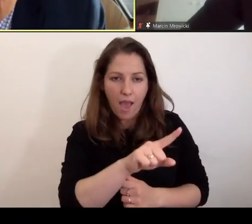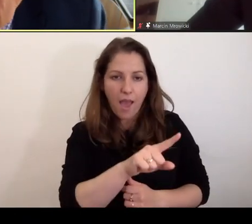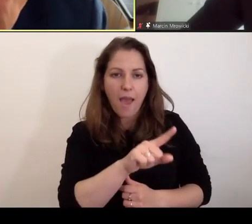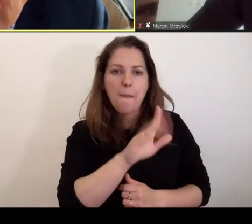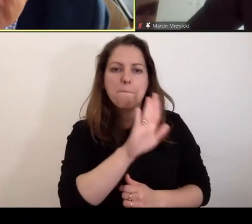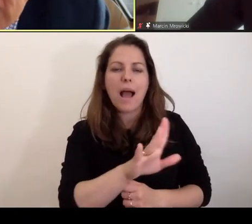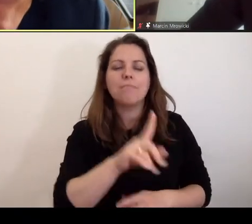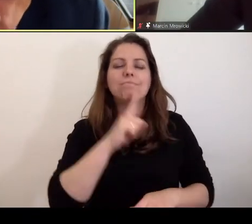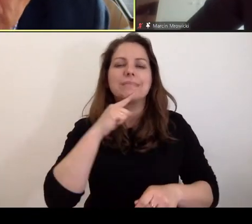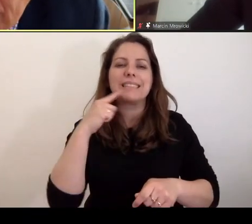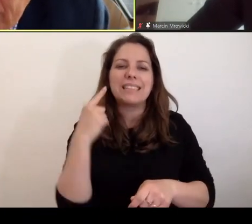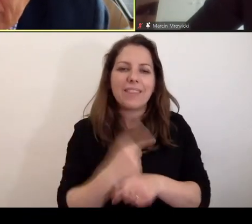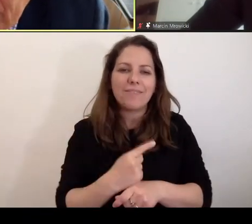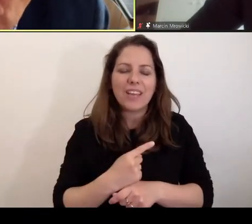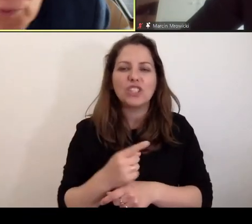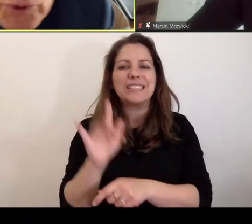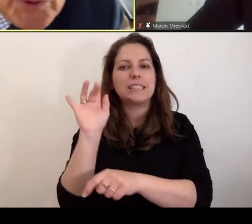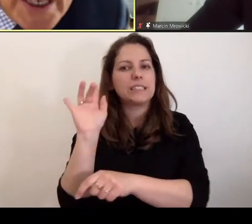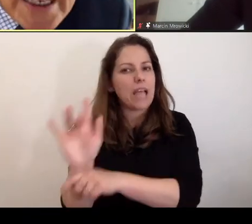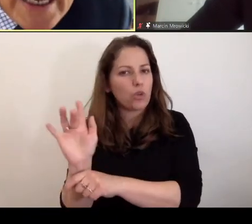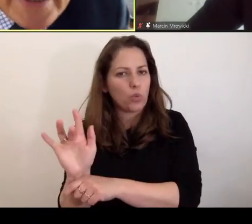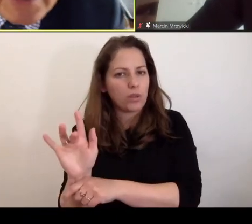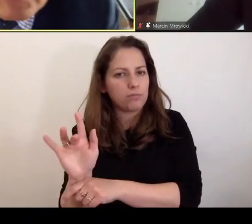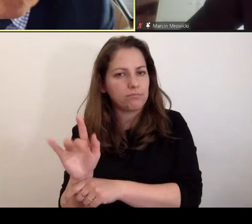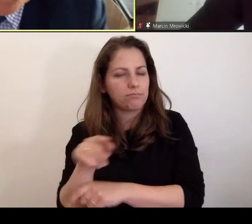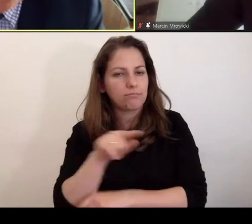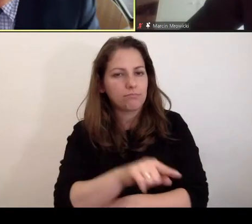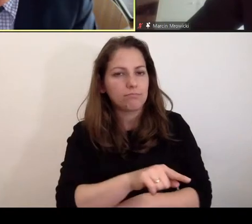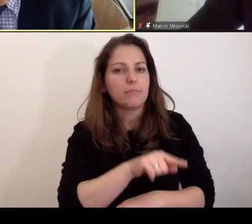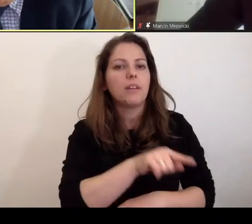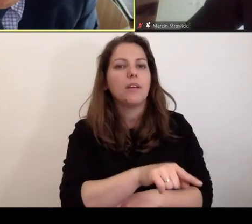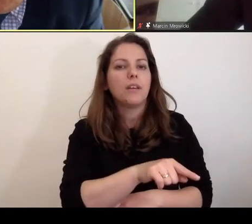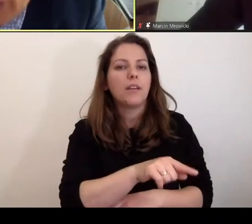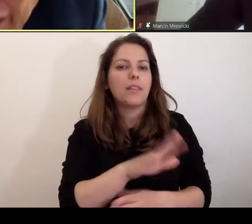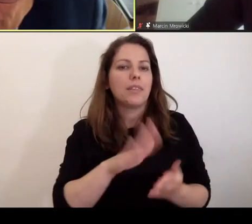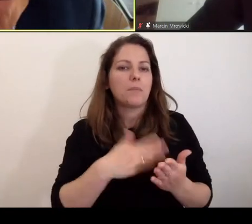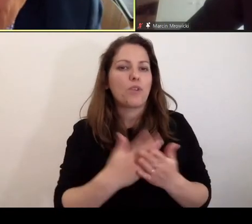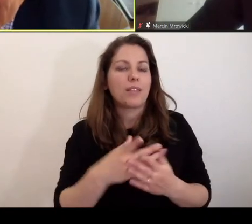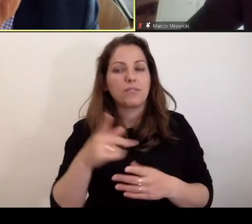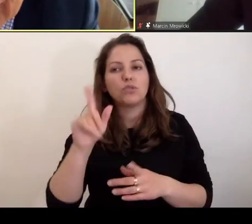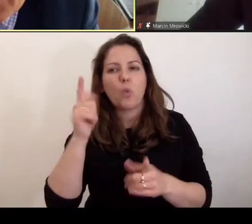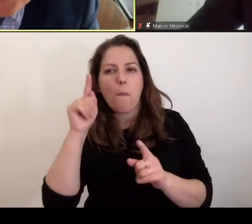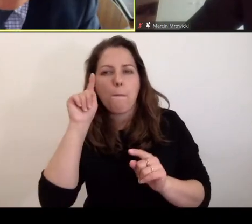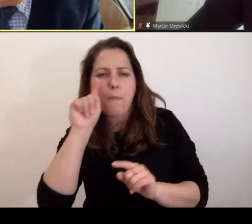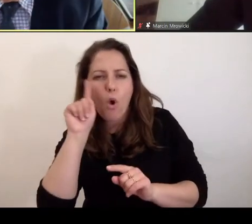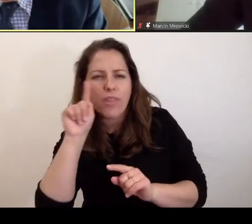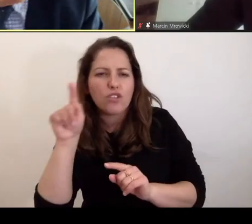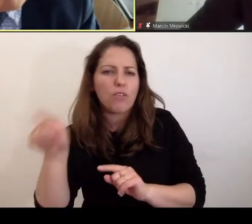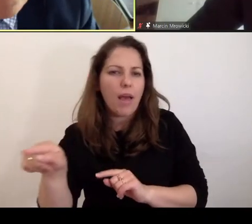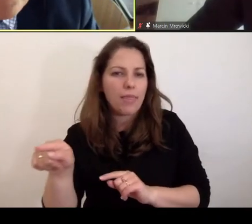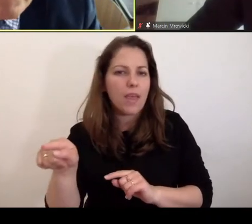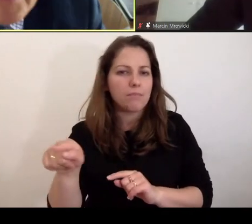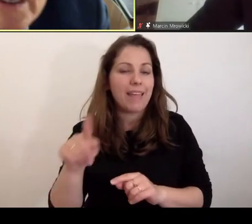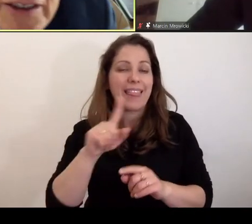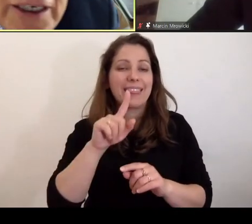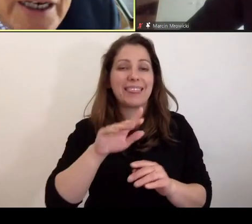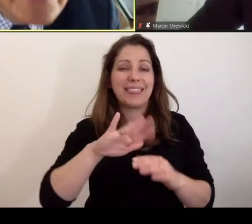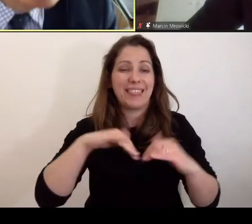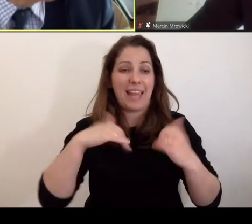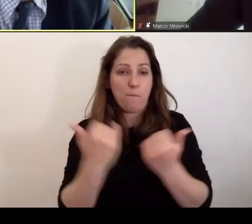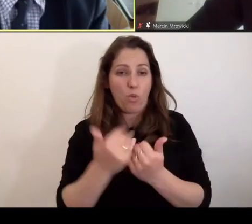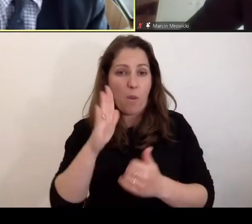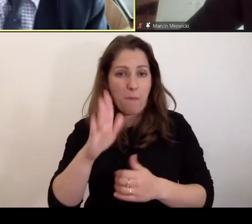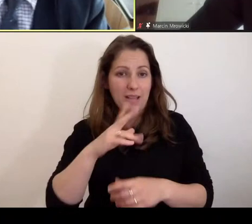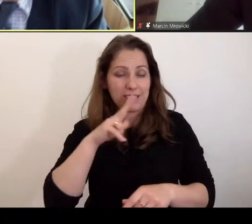zatwierdzić zarzuty. Bo z punktu widzenia zasady skargowości zaczyna być podejrzane, prawda? Jak to w ogóle jest? To Trybunał ma zatwierdzić